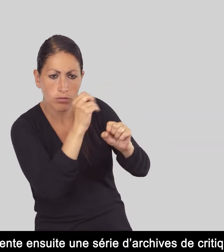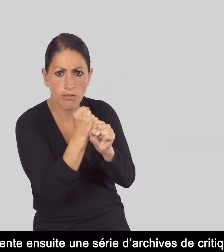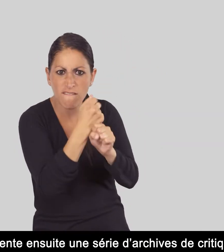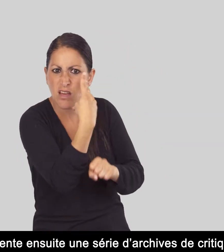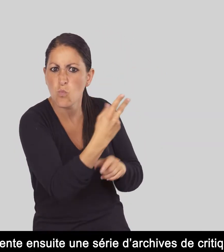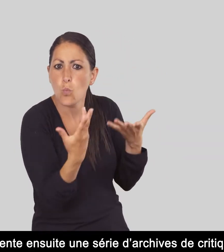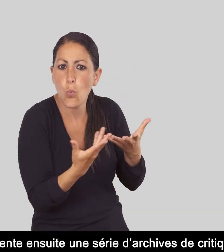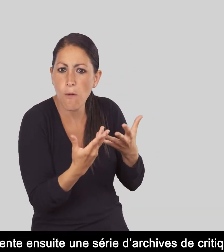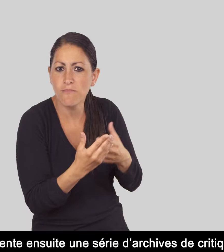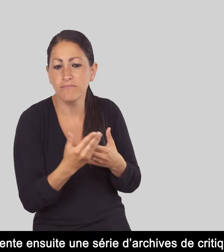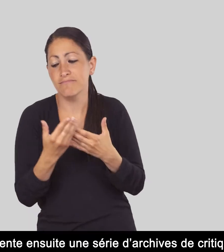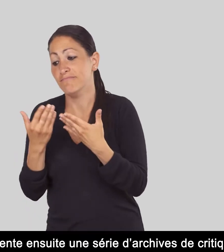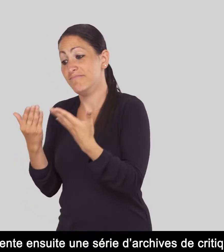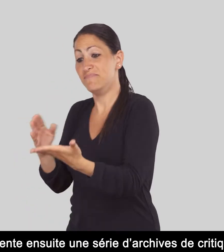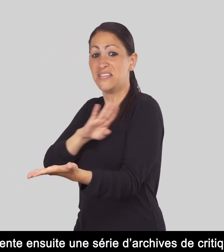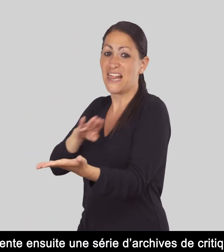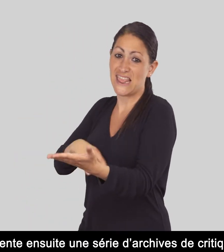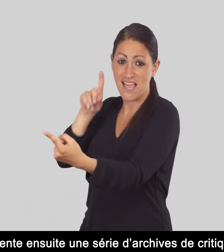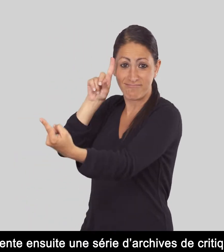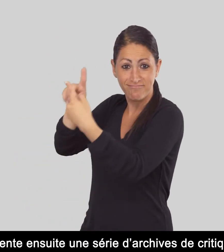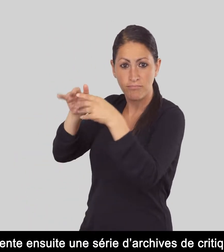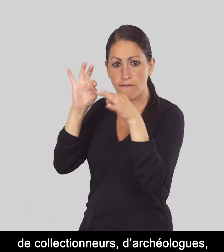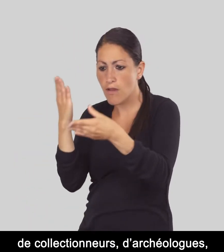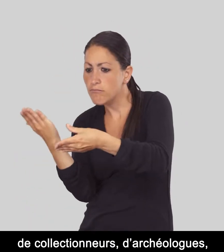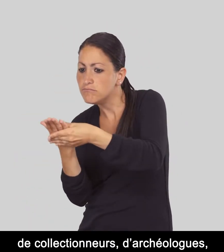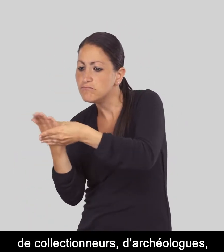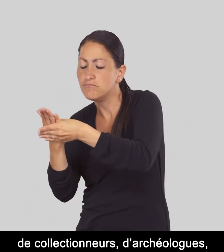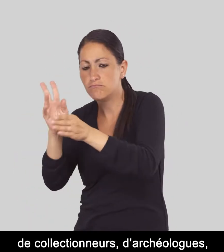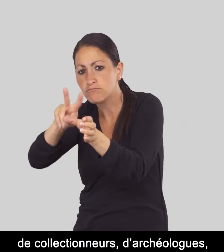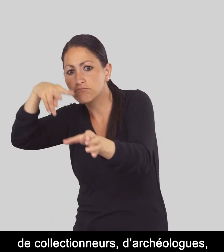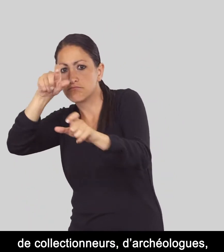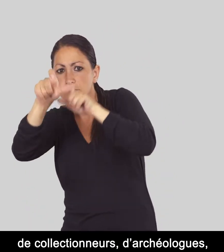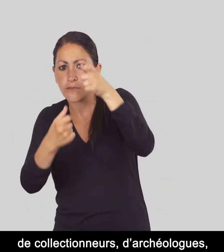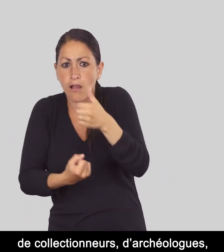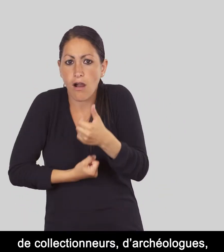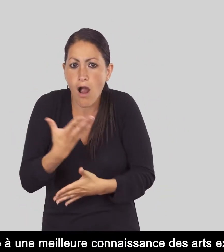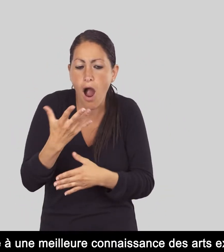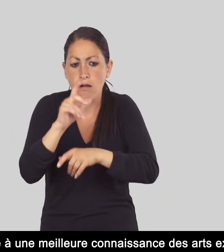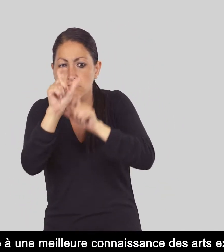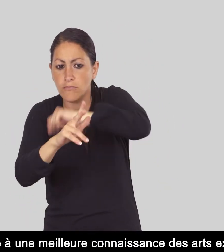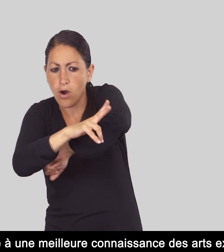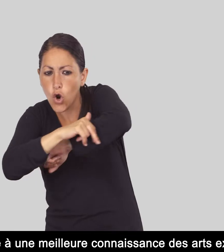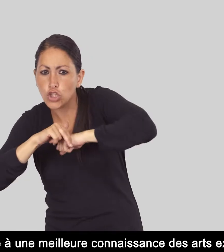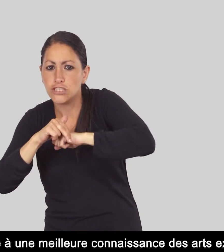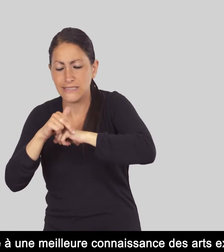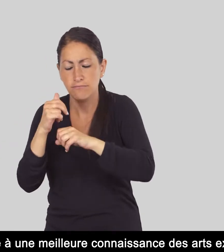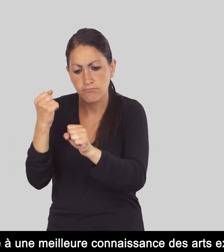présente ensuite une série d'archives de critiques d'art, de collectionneurs, d'archéologues qui ont contribué à une meilleure